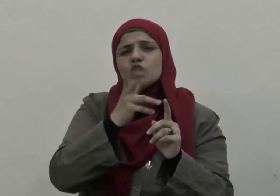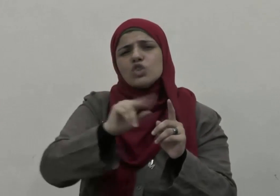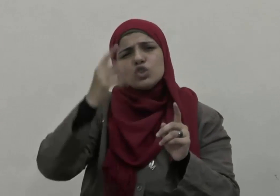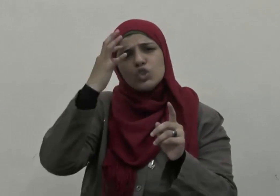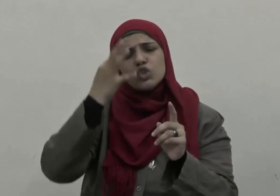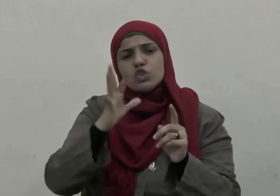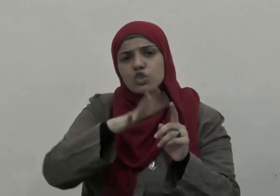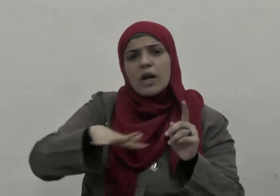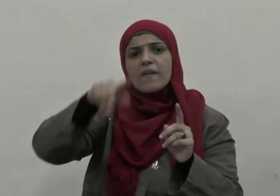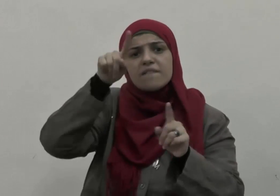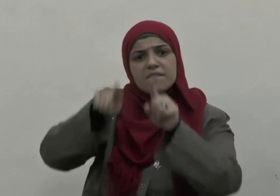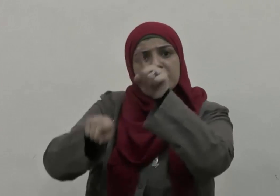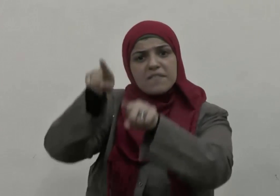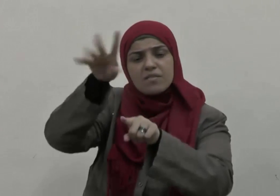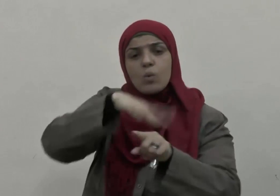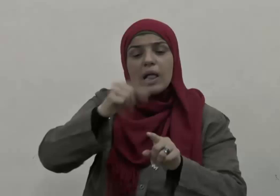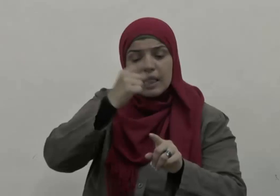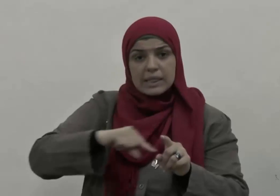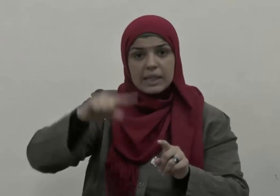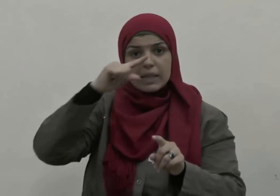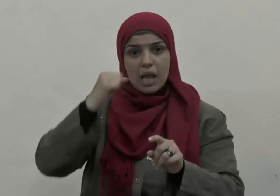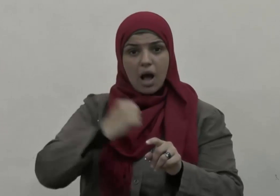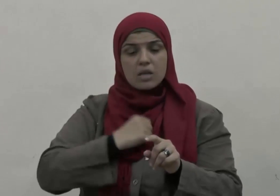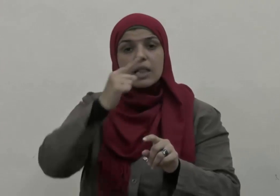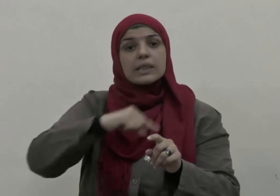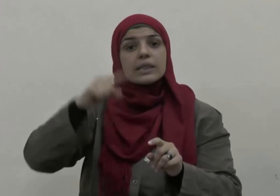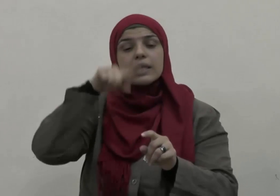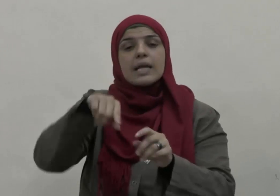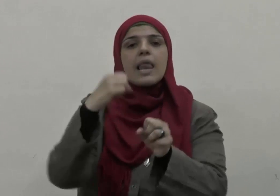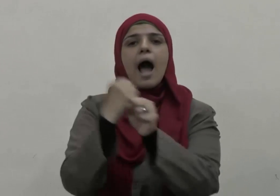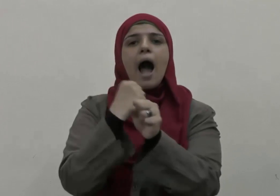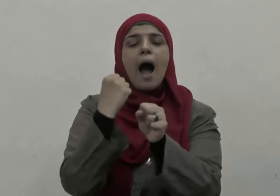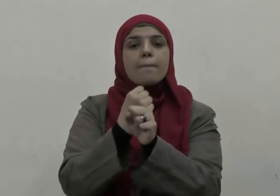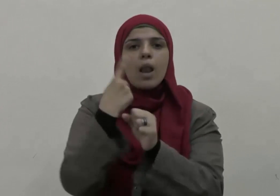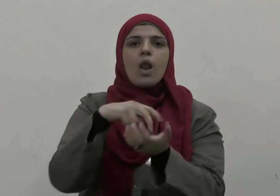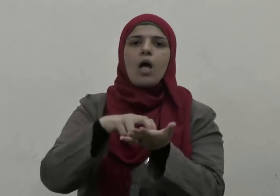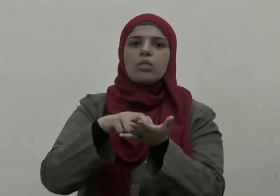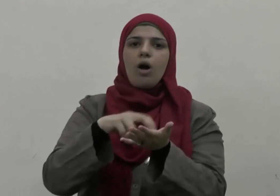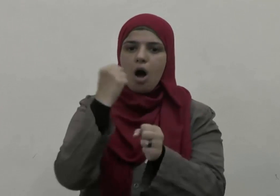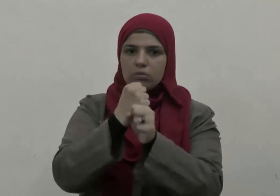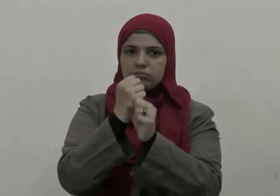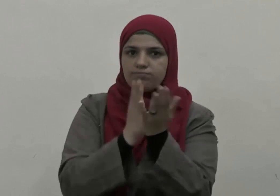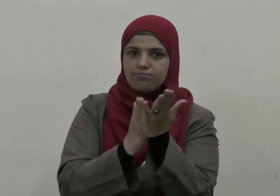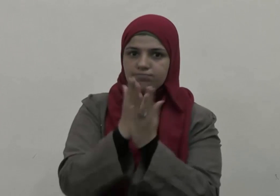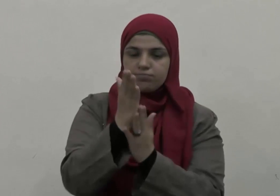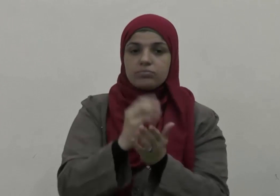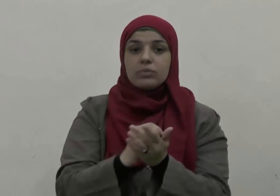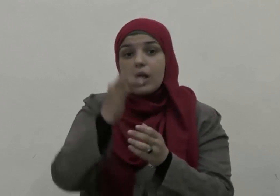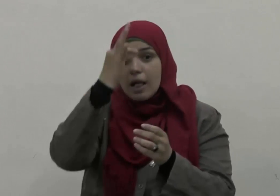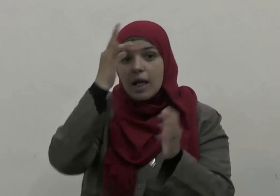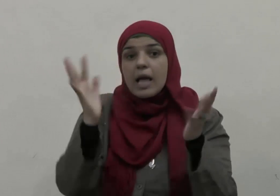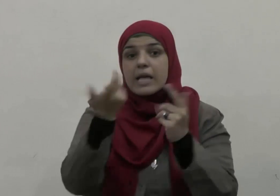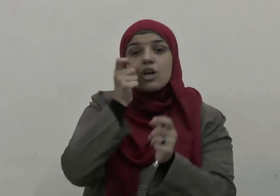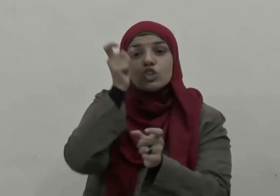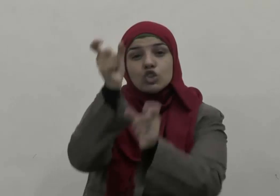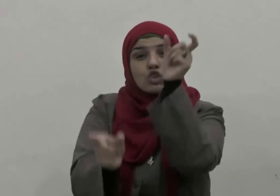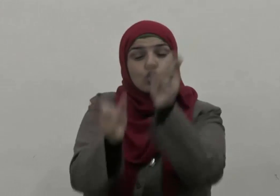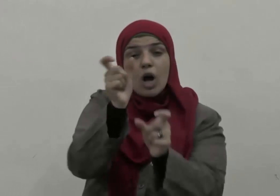سيما أن ديننا هو دين العمل والإتقان وإذا كان الفرد